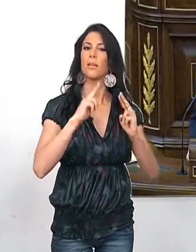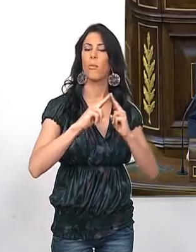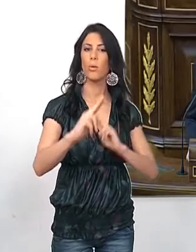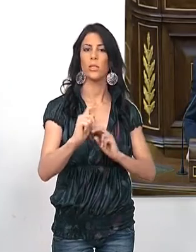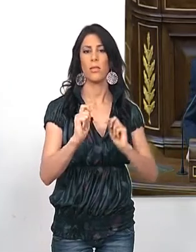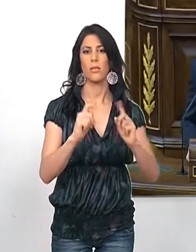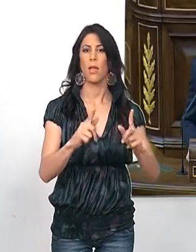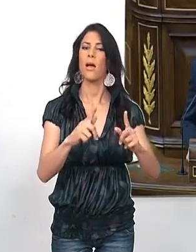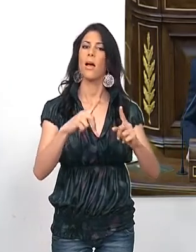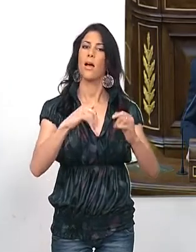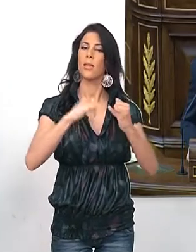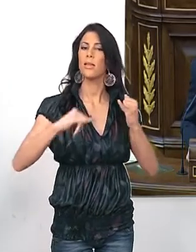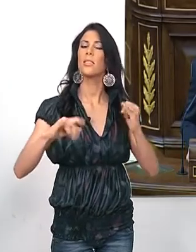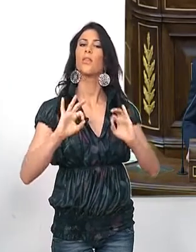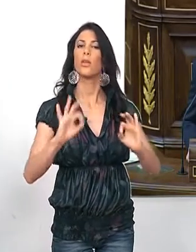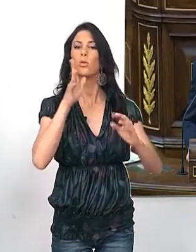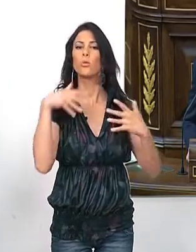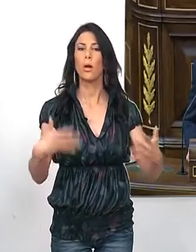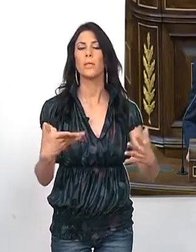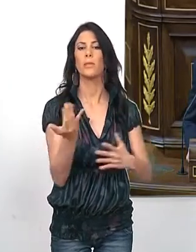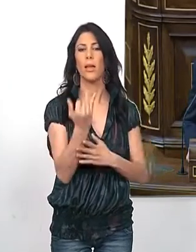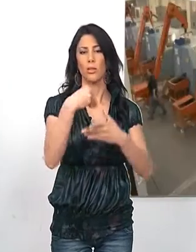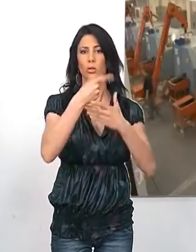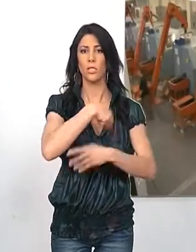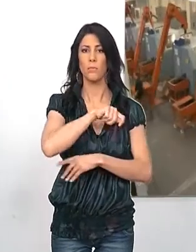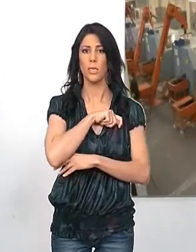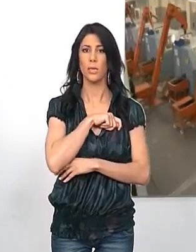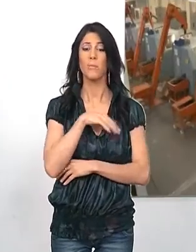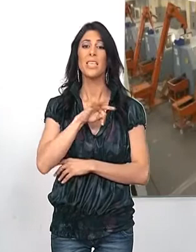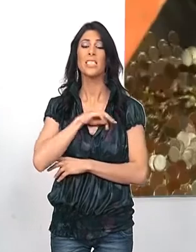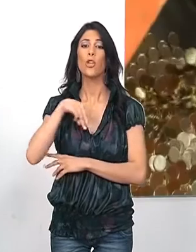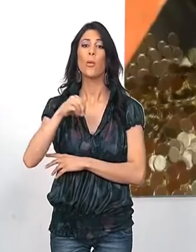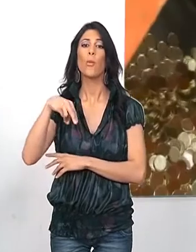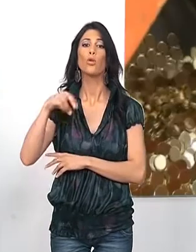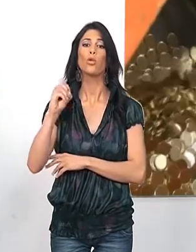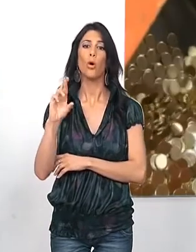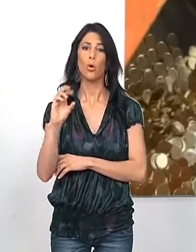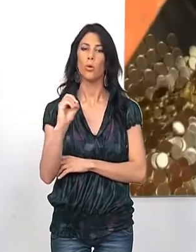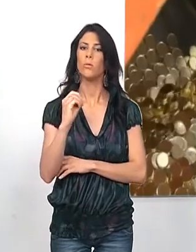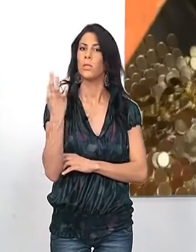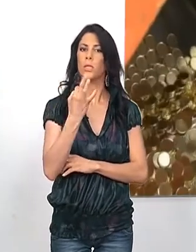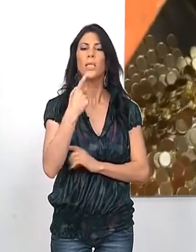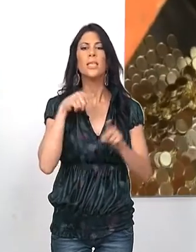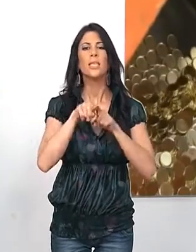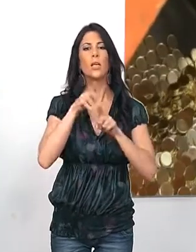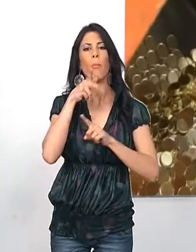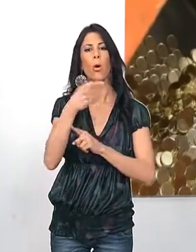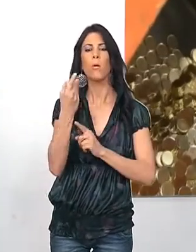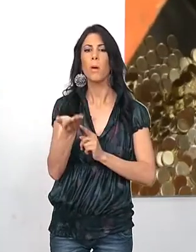excepcional que está atravesando España. Montoro ha defendido el incremento temporal del IRPF ya que al actuar sobre un sector